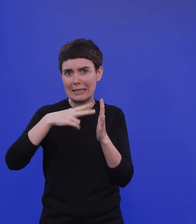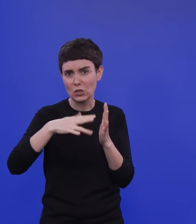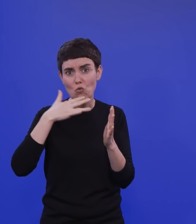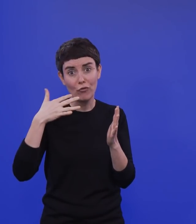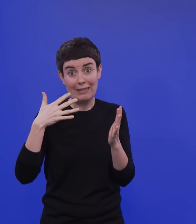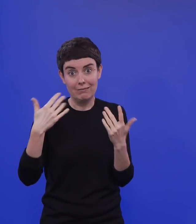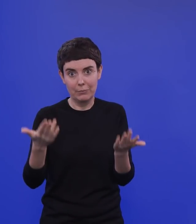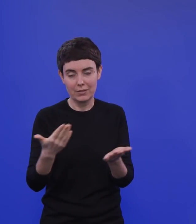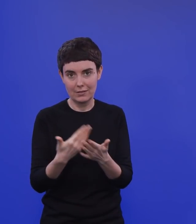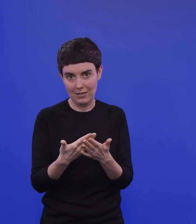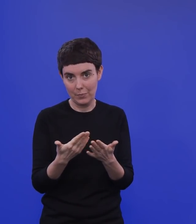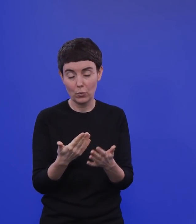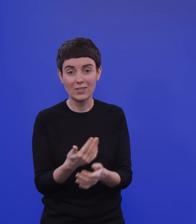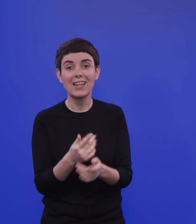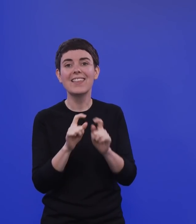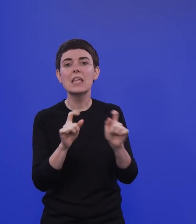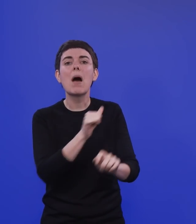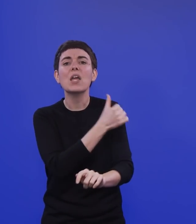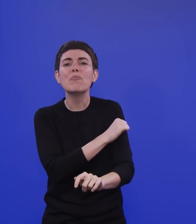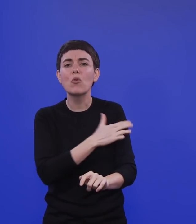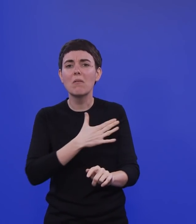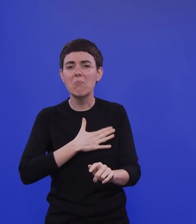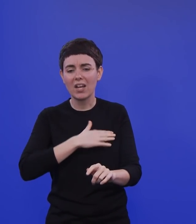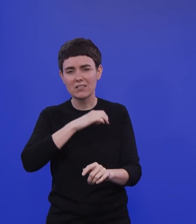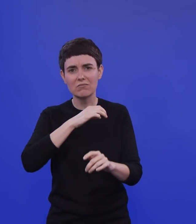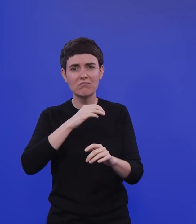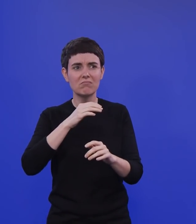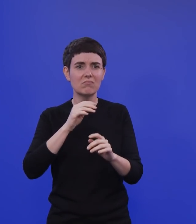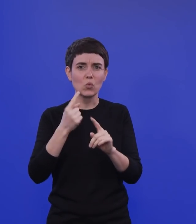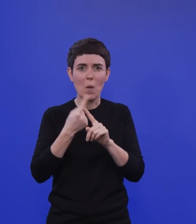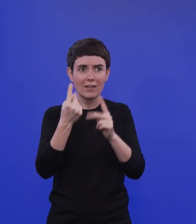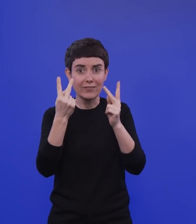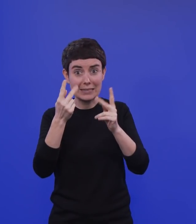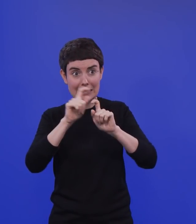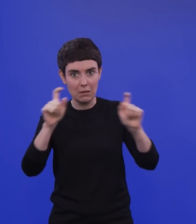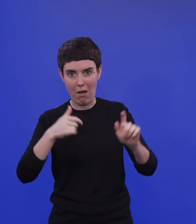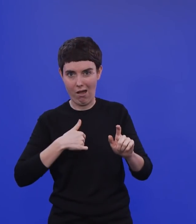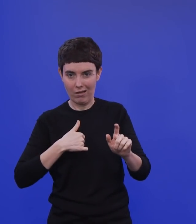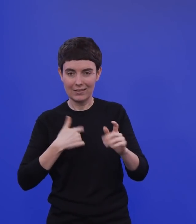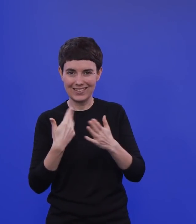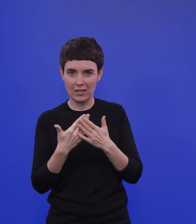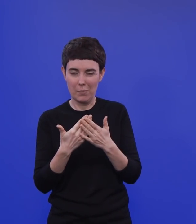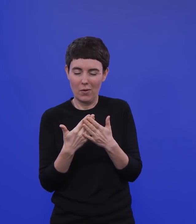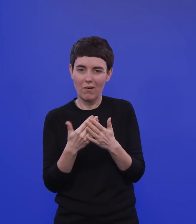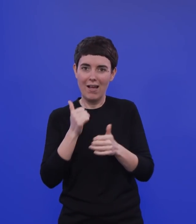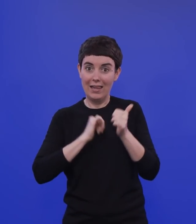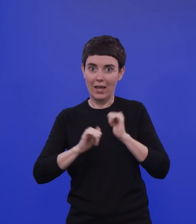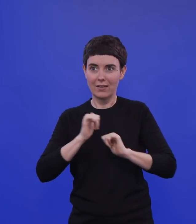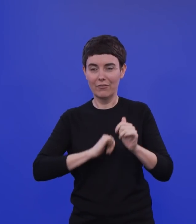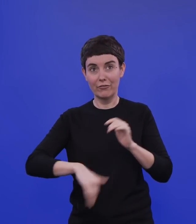Und die Vakzinierung ist einfach auch nicht so mein wissenschaftliches Thema. Deswegen muss ich hier und da einfach auch Abstriche machen. jetzt